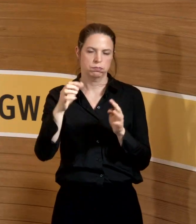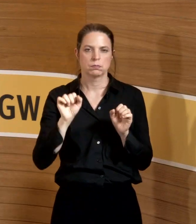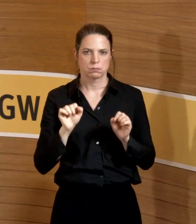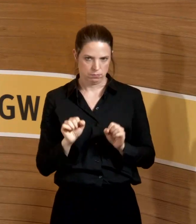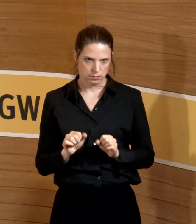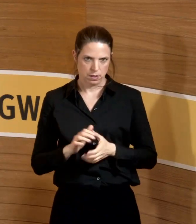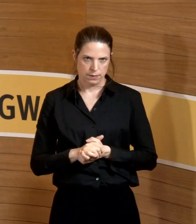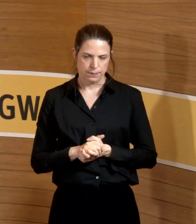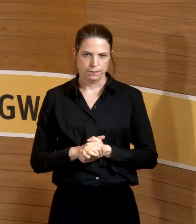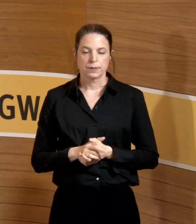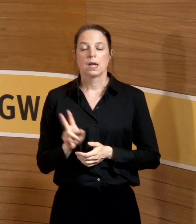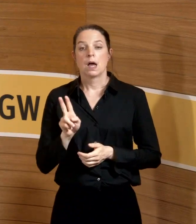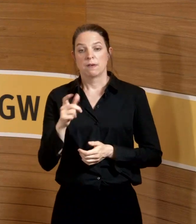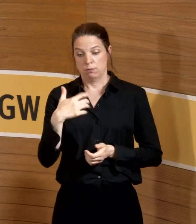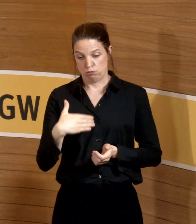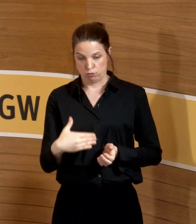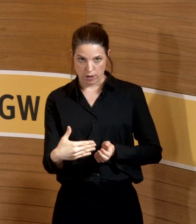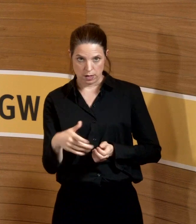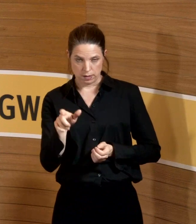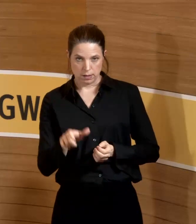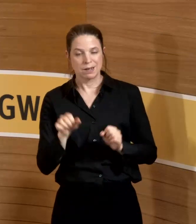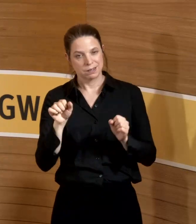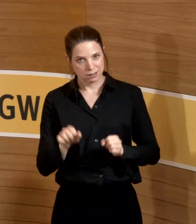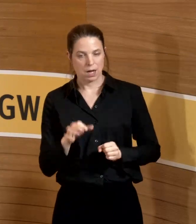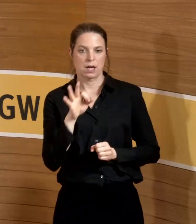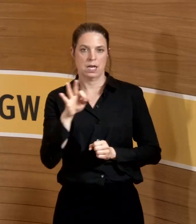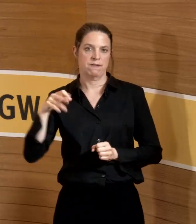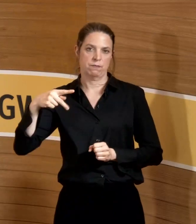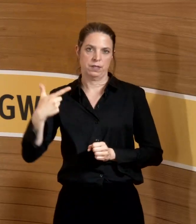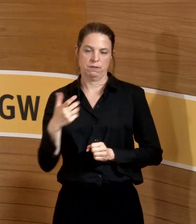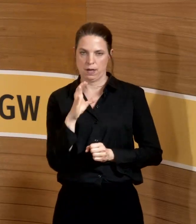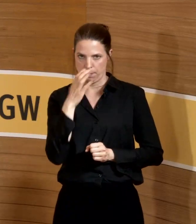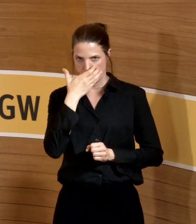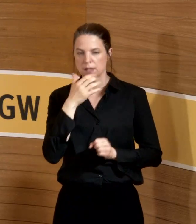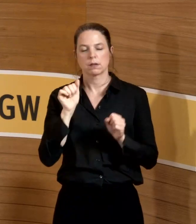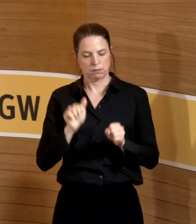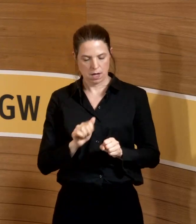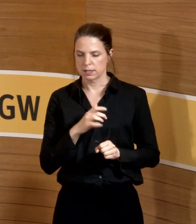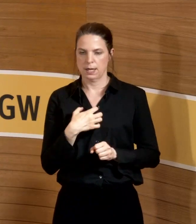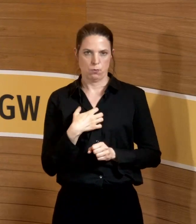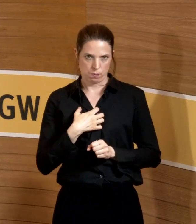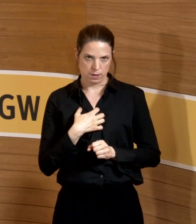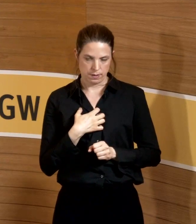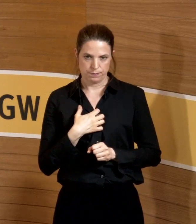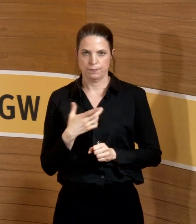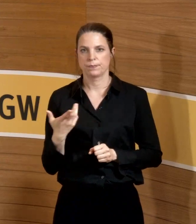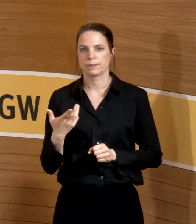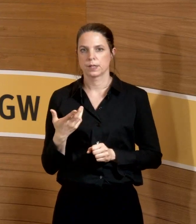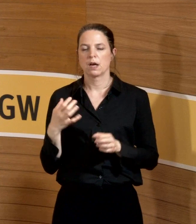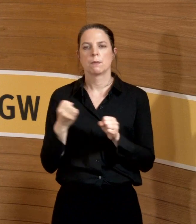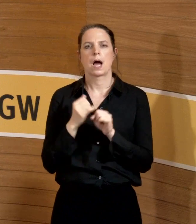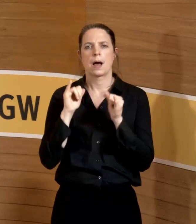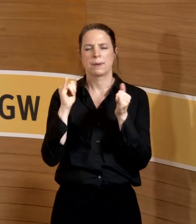gegeben. Eine Schwangere kann auf jeden Fall eine FFP2-Maske tragen. Es gibt grundsätzlich für keinen im